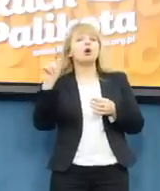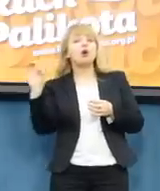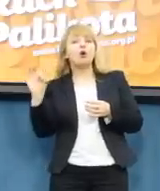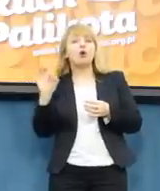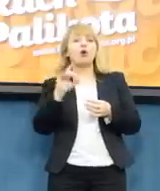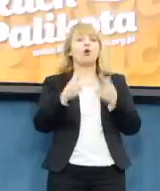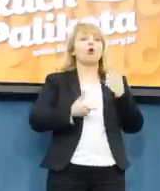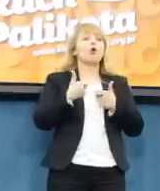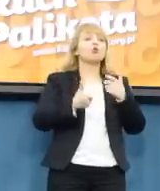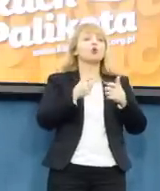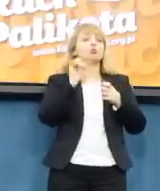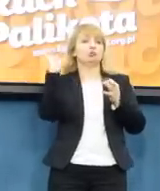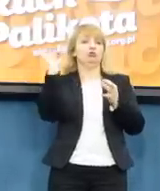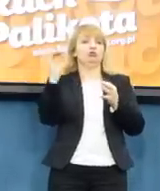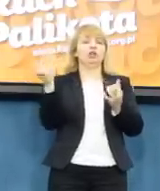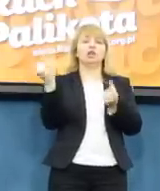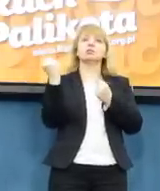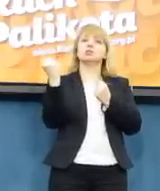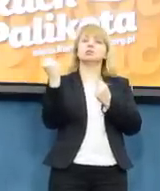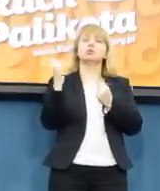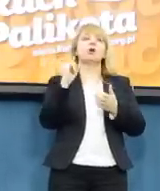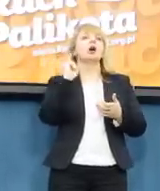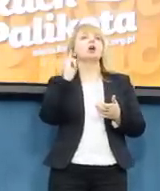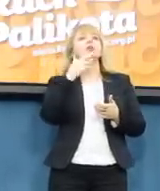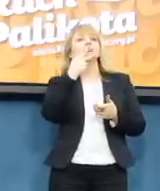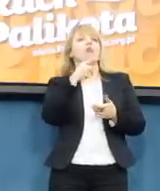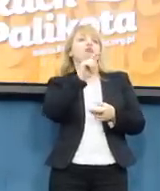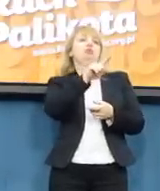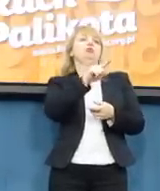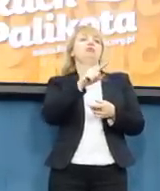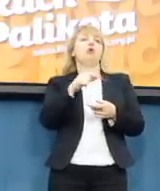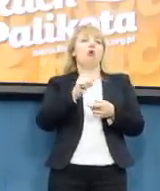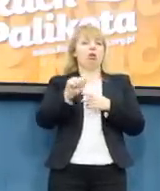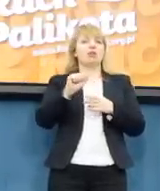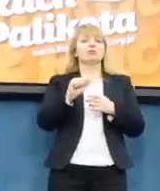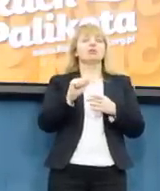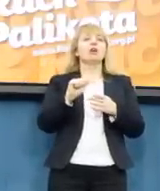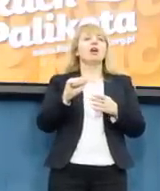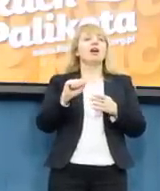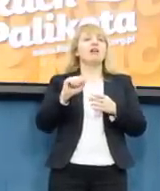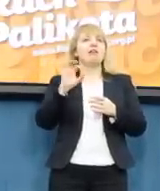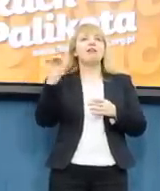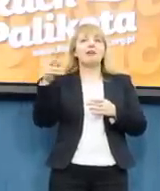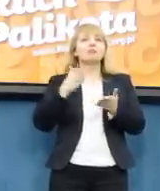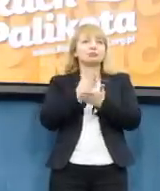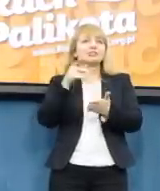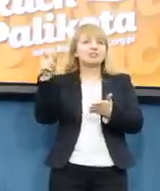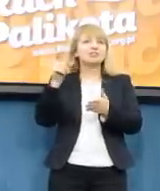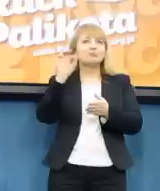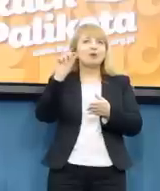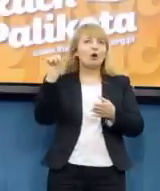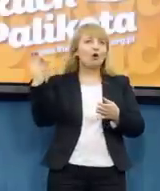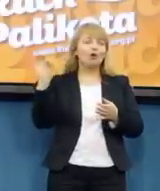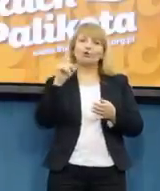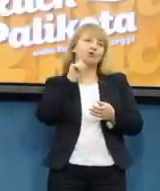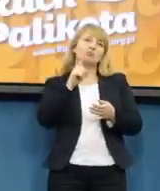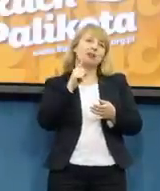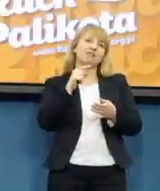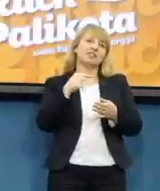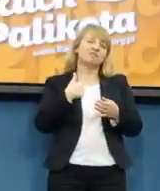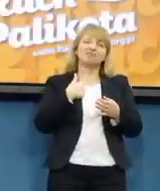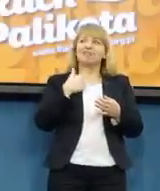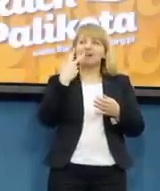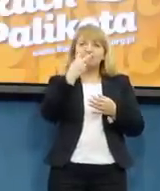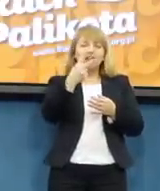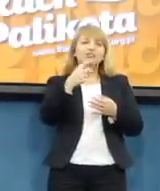zasługi. A z trzeciej strony to mogę powiedzieć, że tak naprawdę to jest mi wszystko jedno, kto wprowadzi dobre rozwiązania, byle były